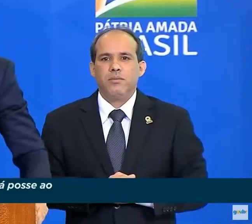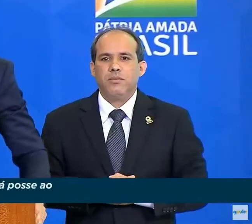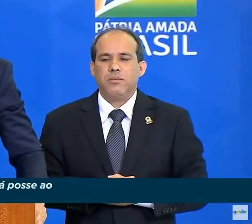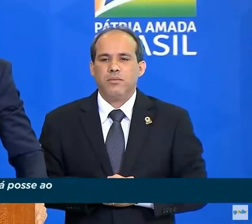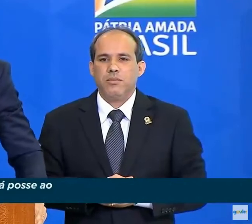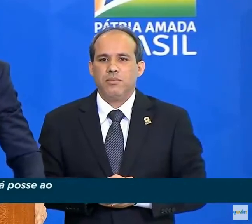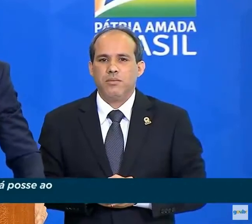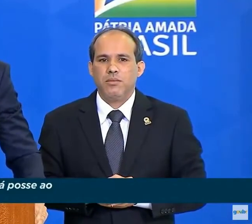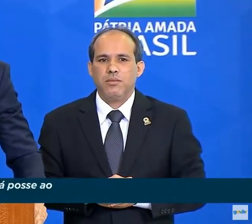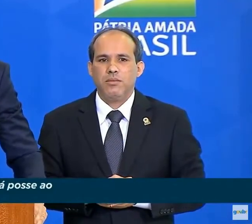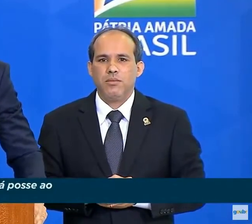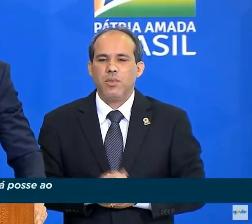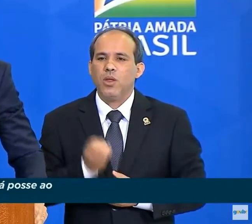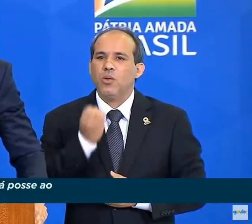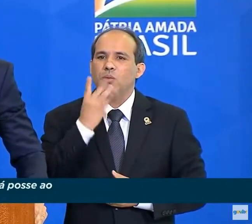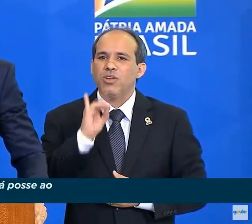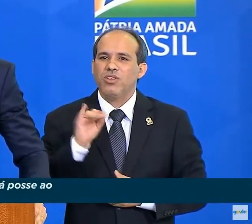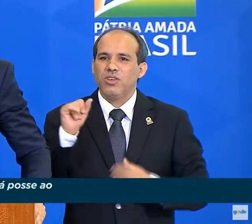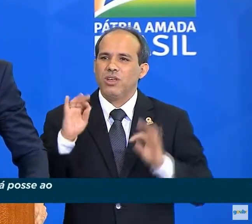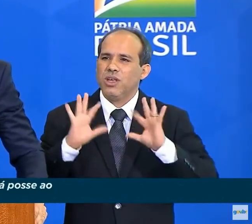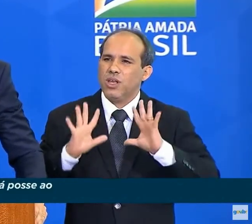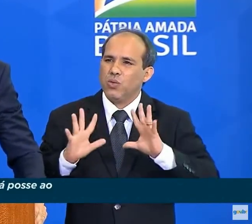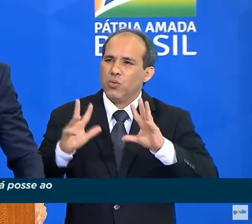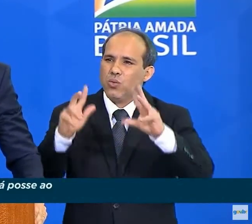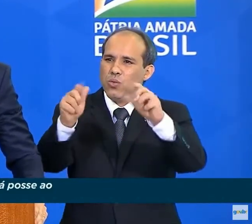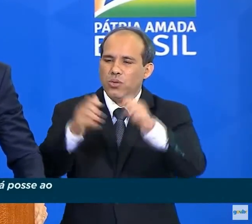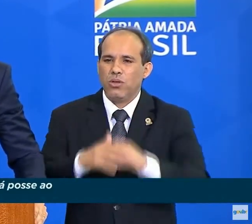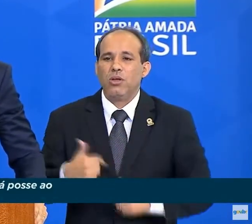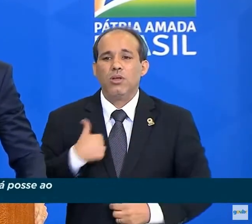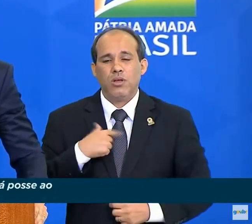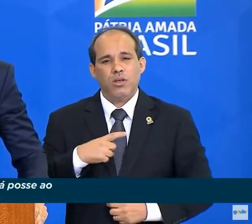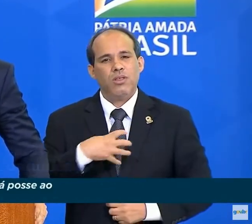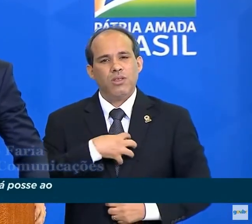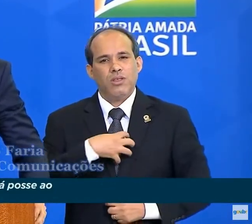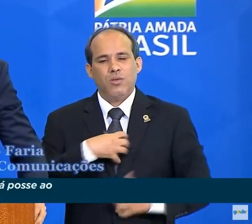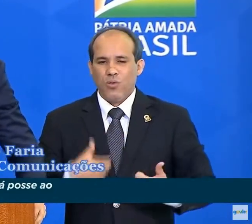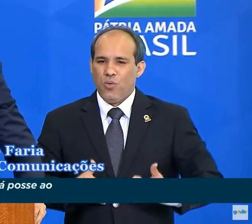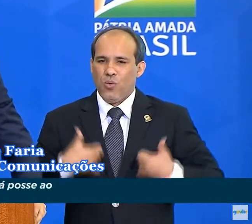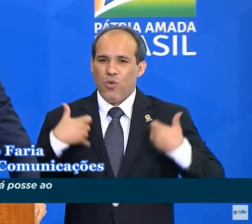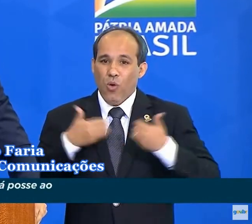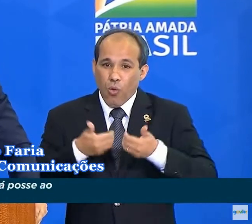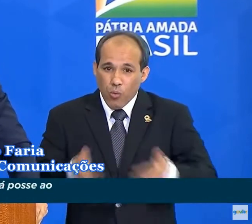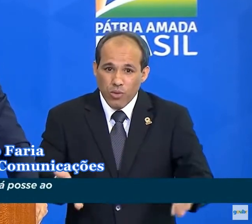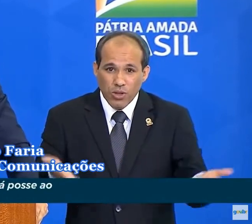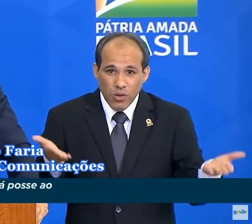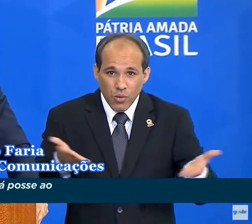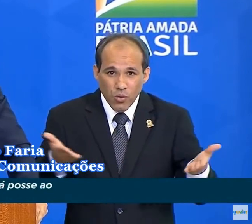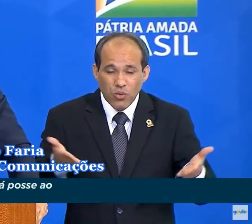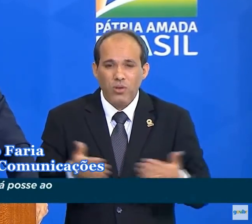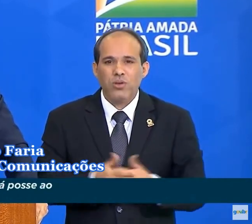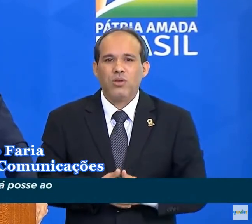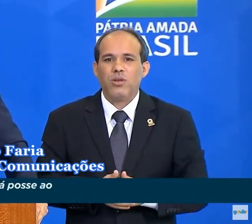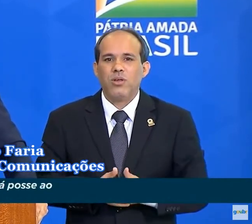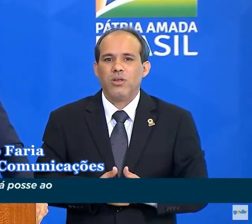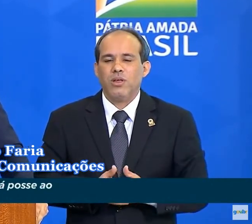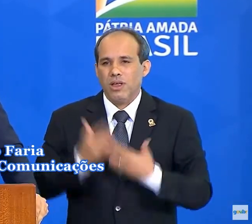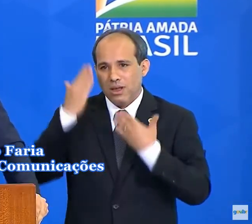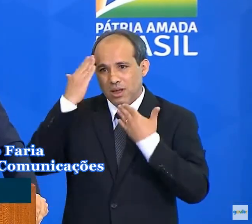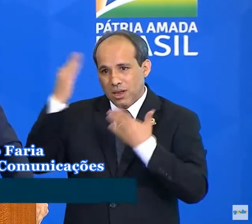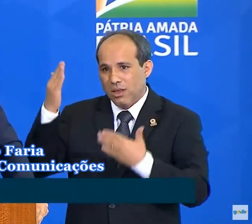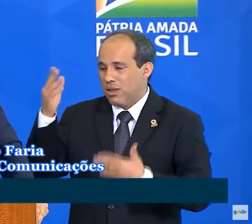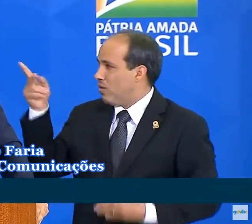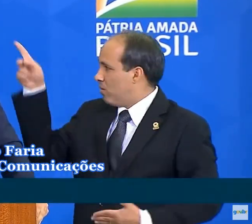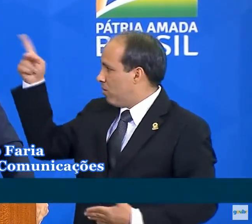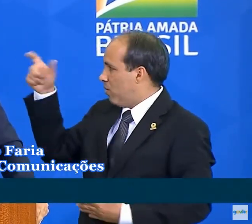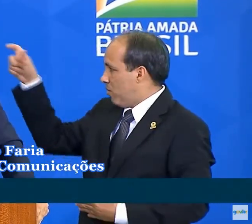Bom dia a todos. Tenho a honra de iniciar hoje, graças à confiança do